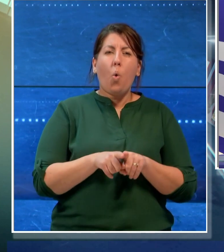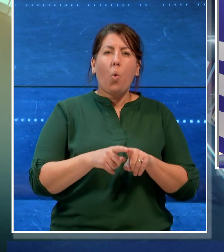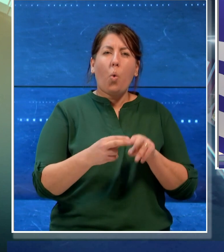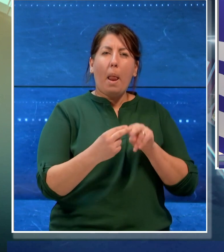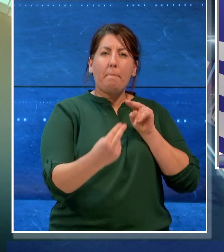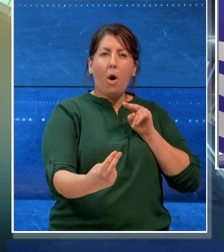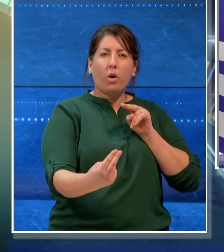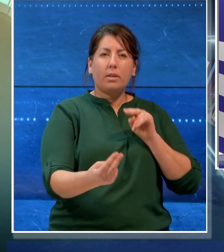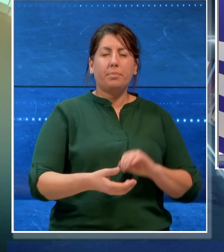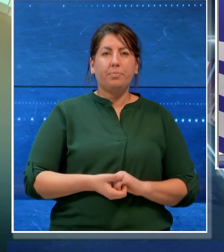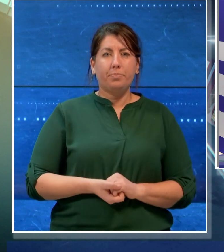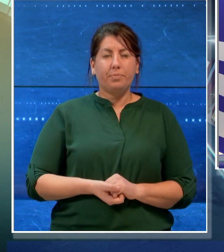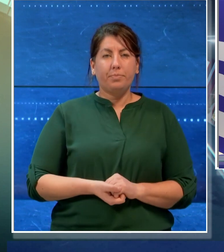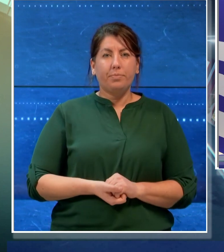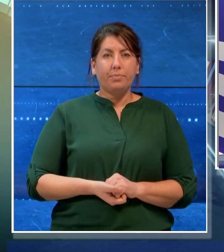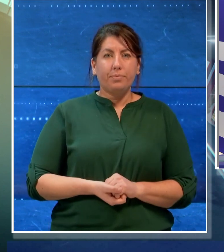pontile.